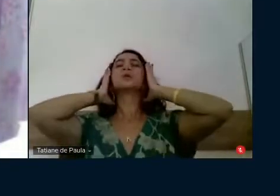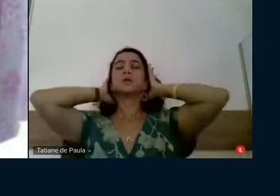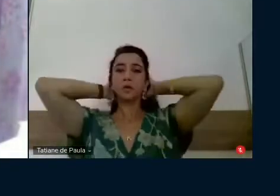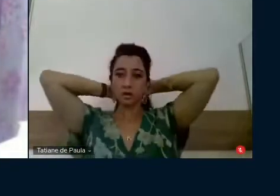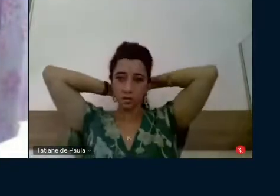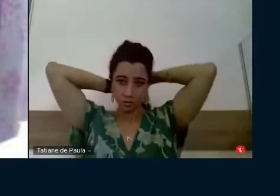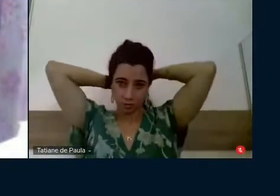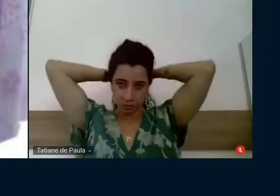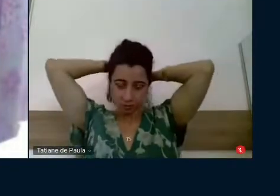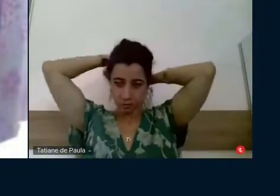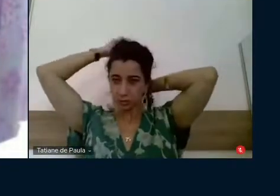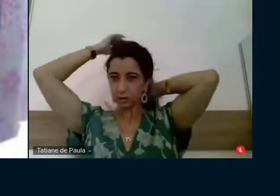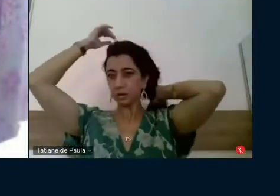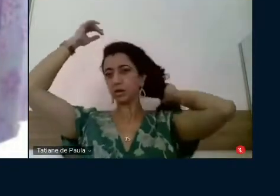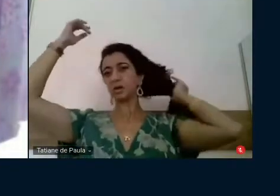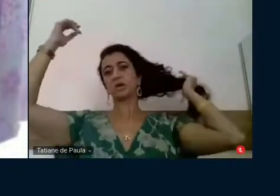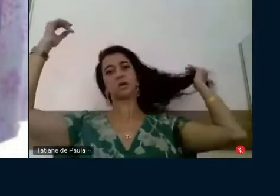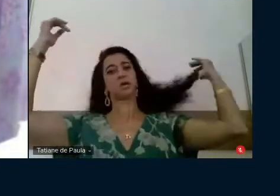da sua tese.